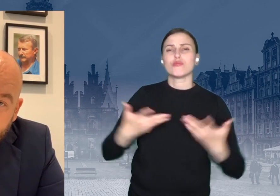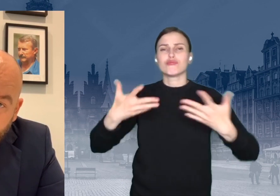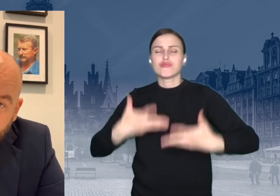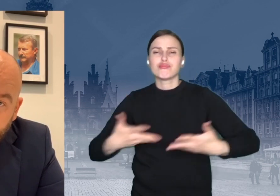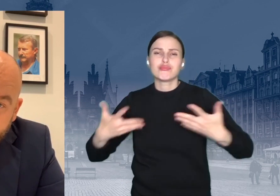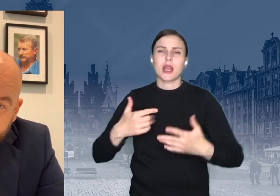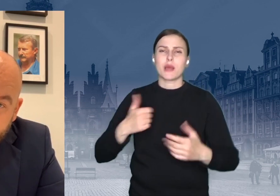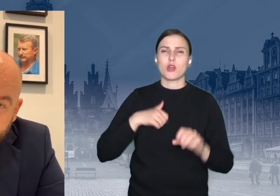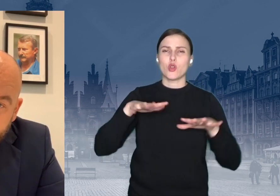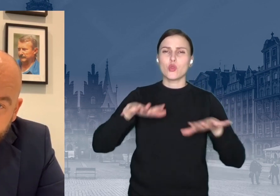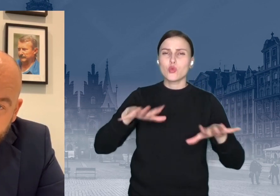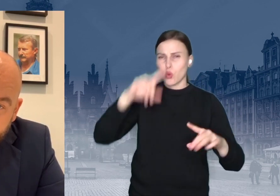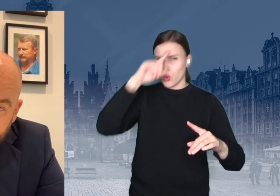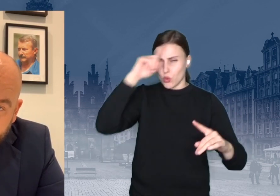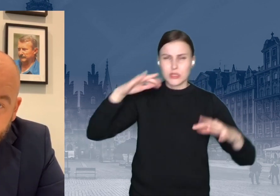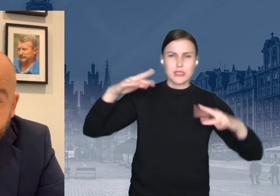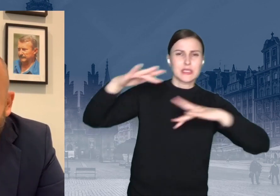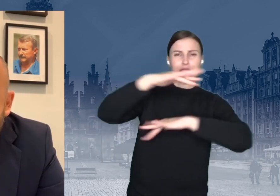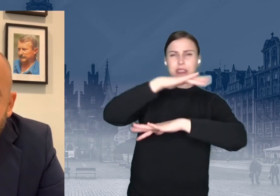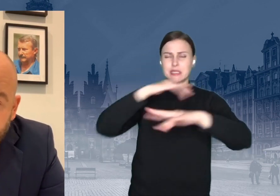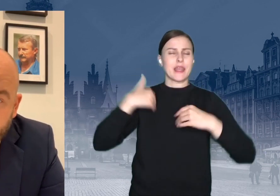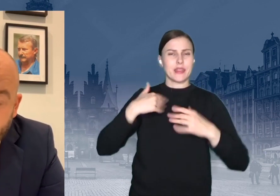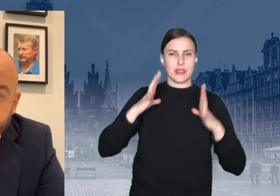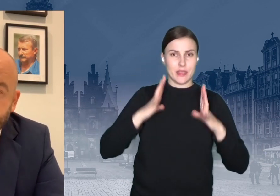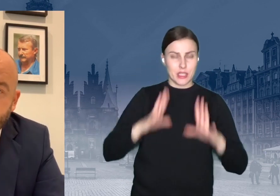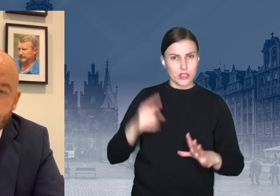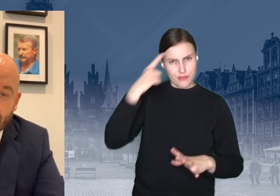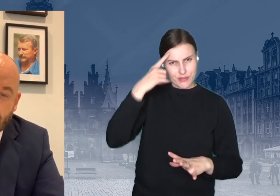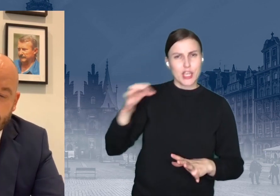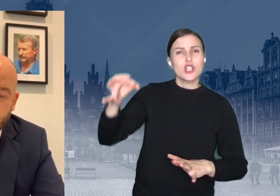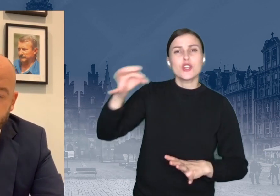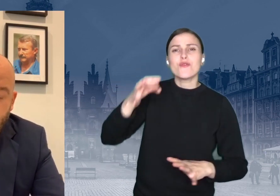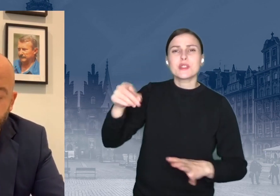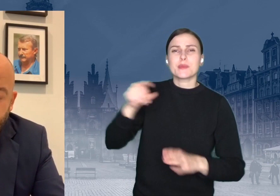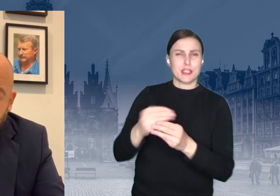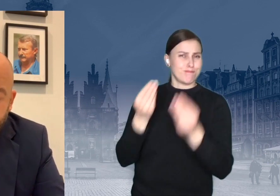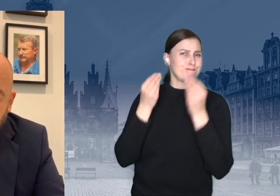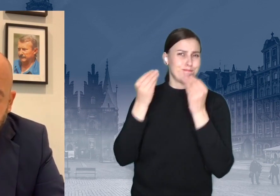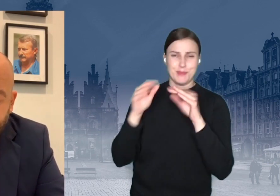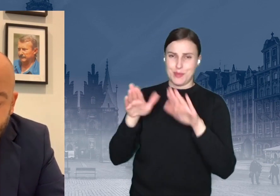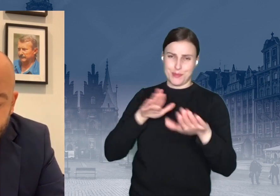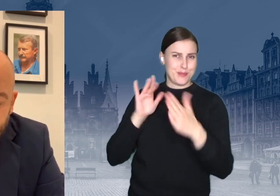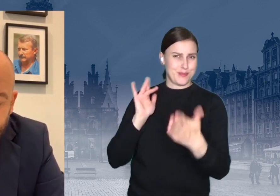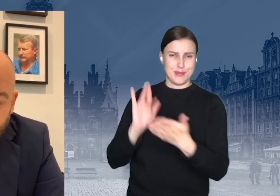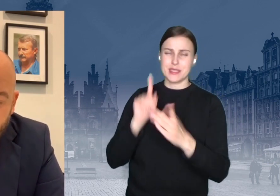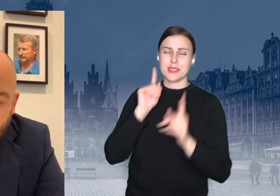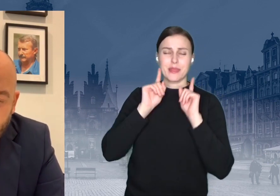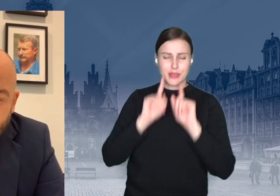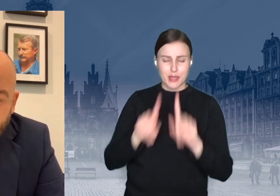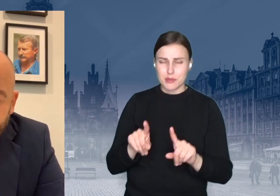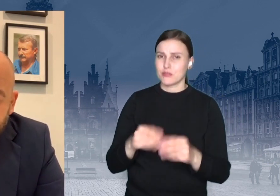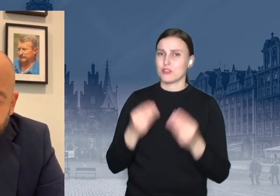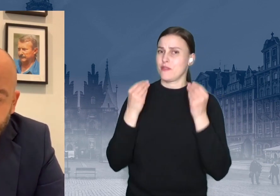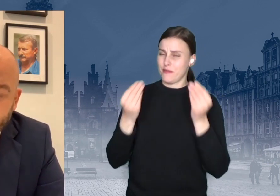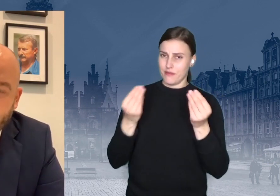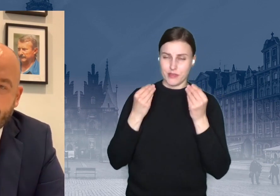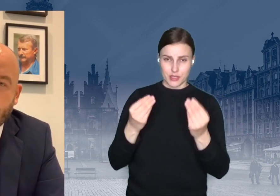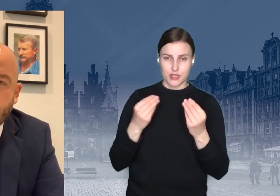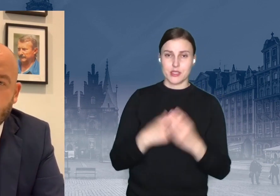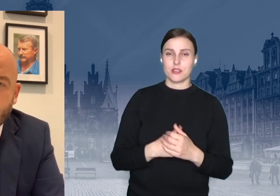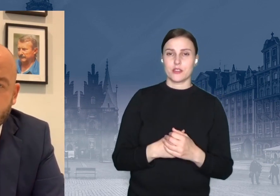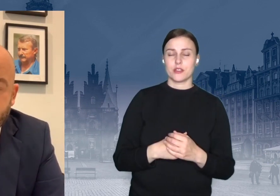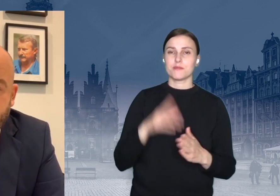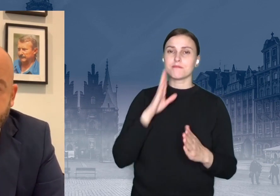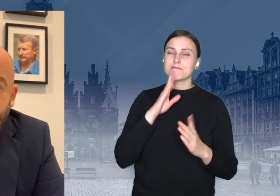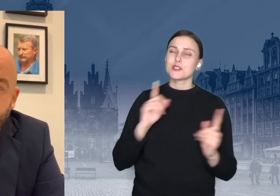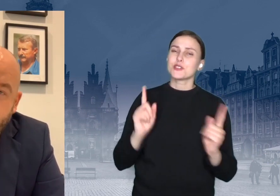generowali dużego ruchu. A niestety, wiecie, że wyspa jest w ogóle cudownym miejscem, jest w ogóle jakby fantastycznym miejscem spotkań